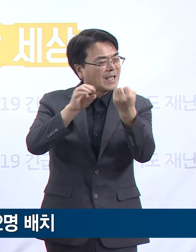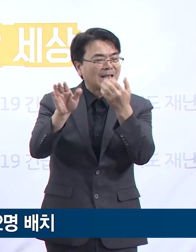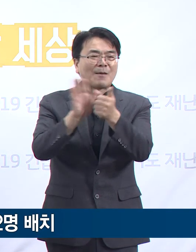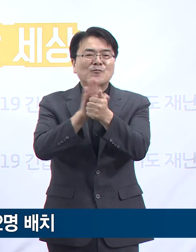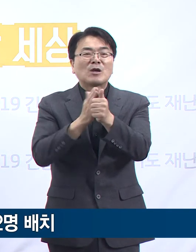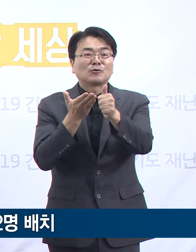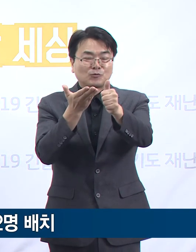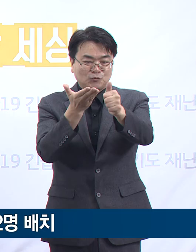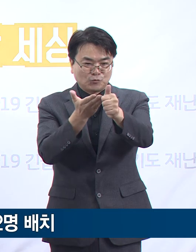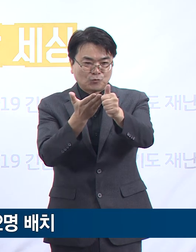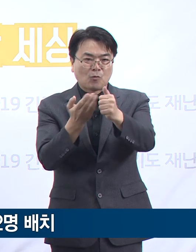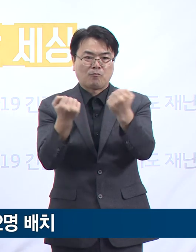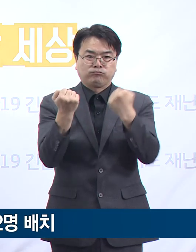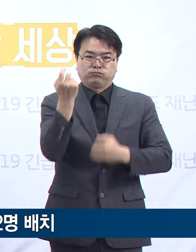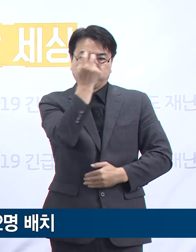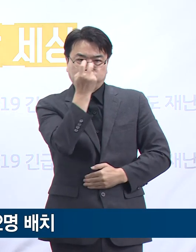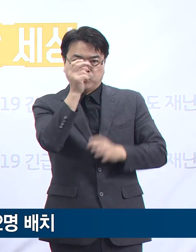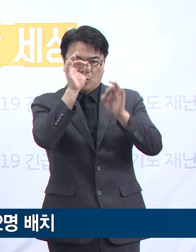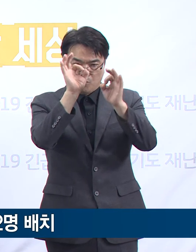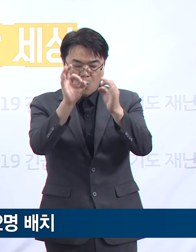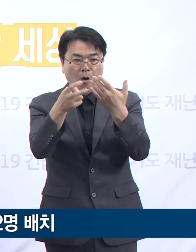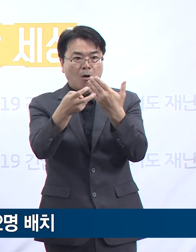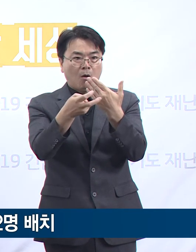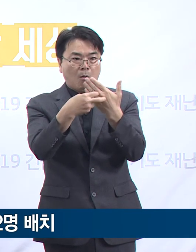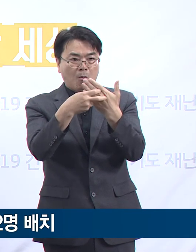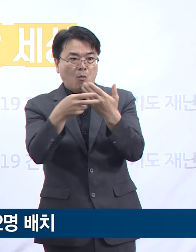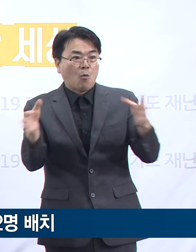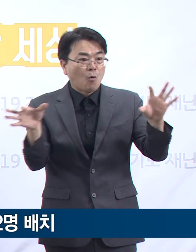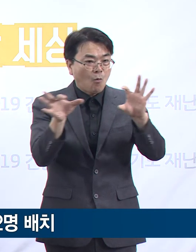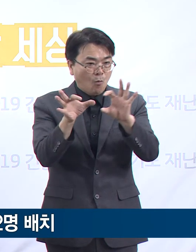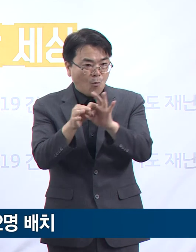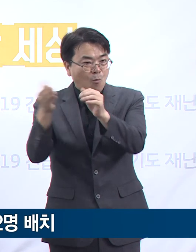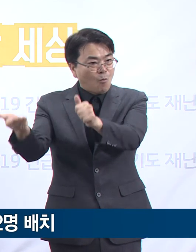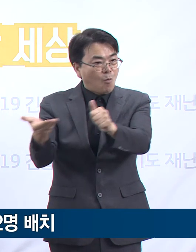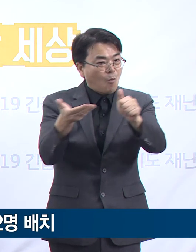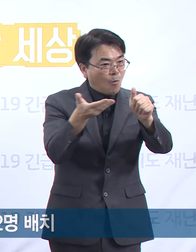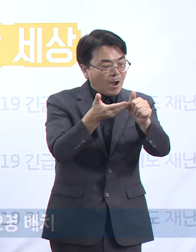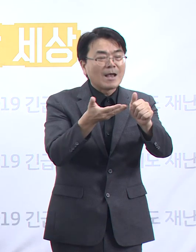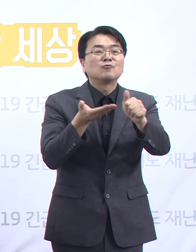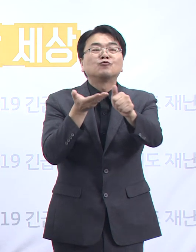건강상태 변화를 평가하여 병원으로의 즉시 후송을 연기한 경우는 7건이었습니다.